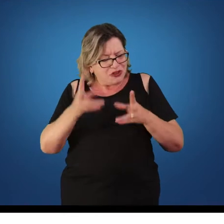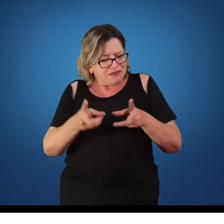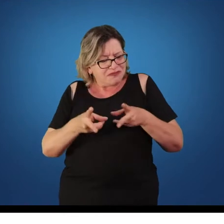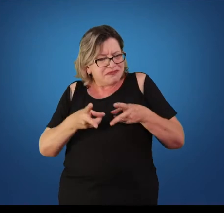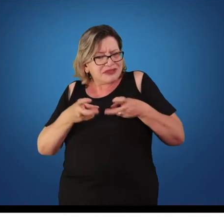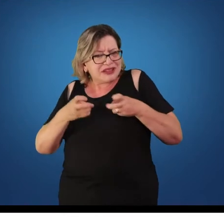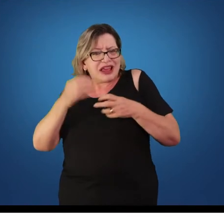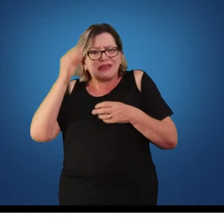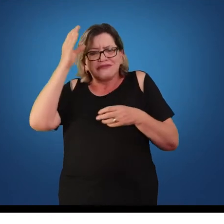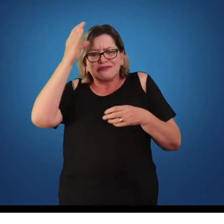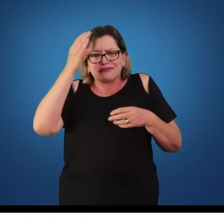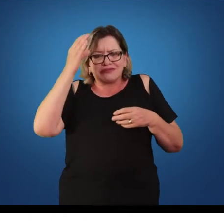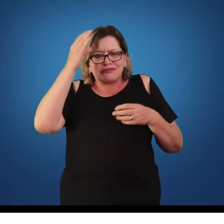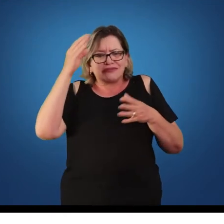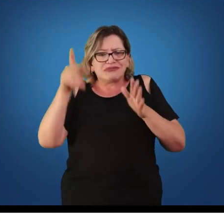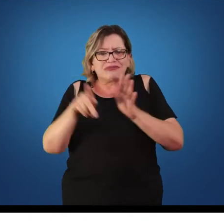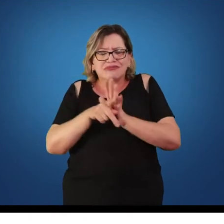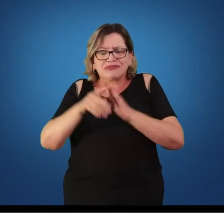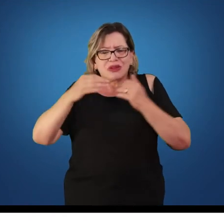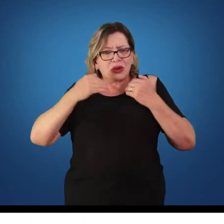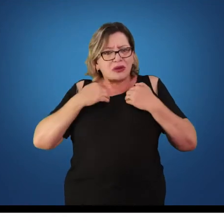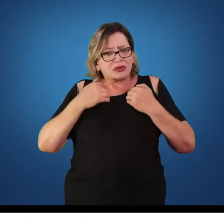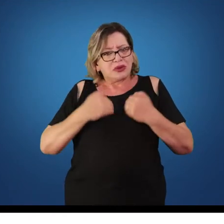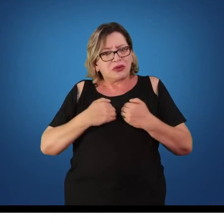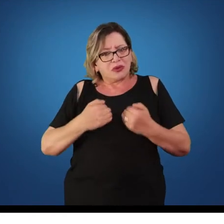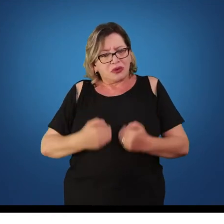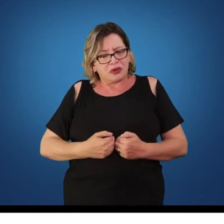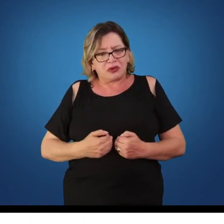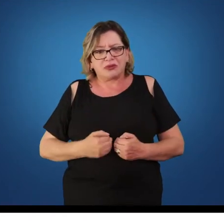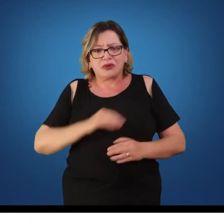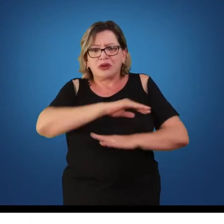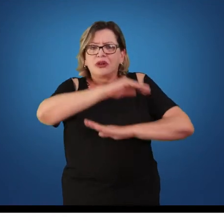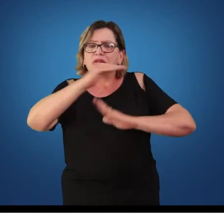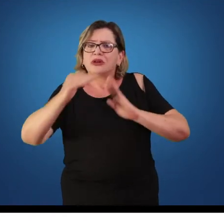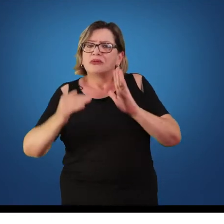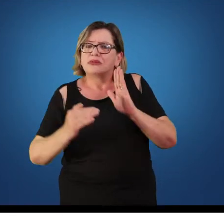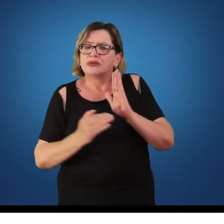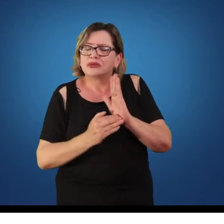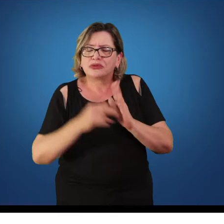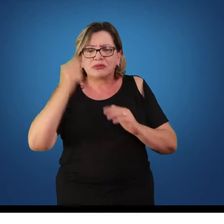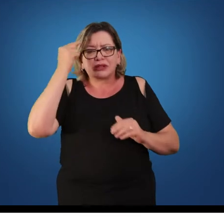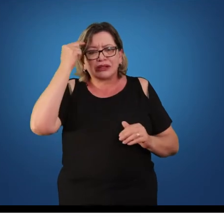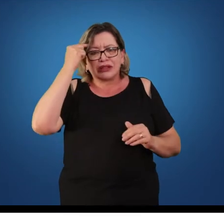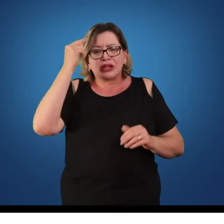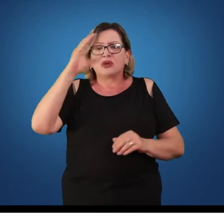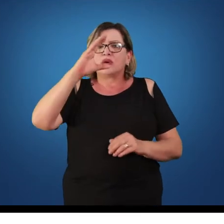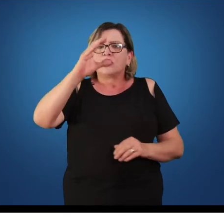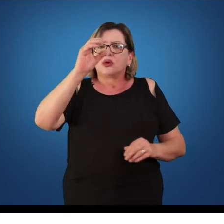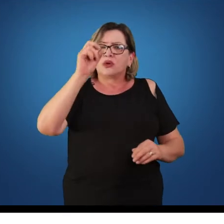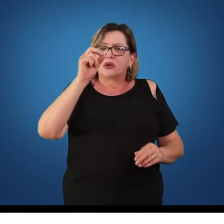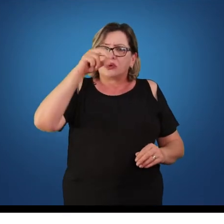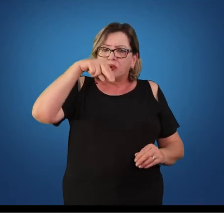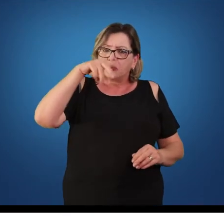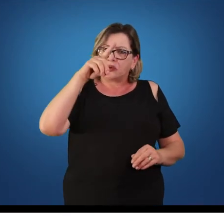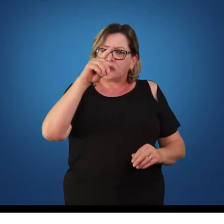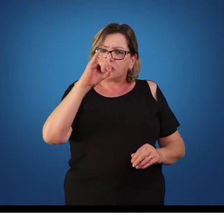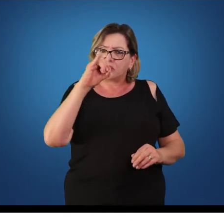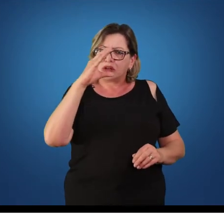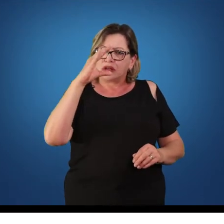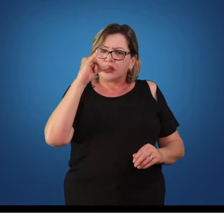do seu corpo. Por fim, pensando na ginástica de condicionamento físico, que hoje é algo muito procurado para os alunos, alguns